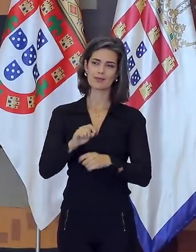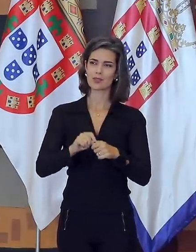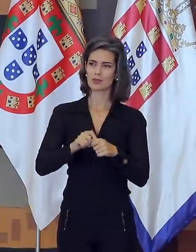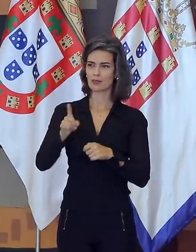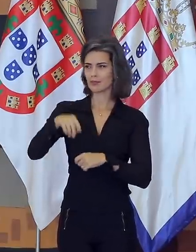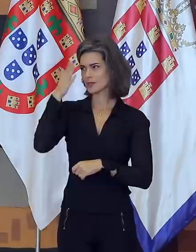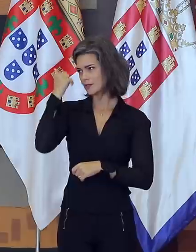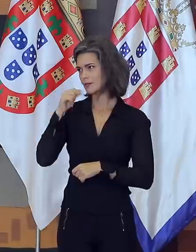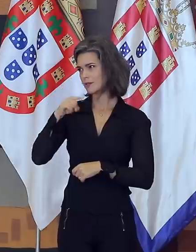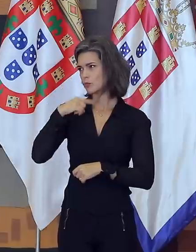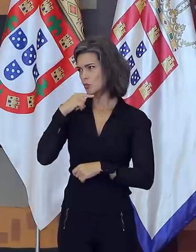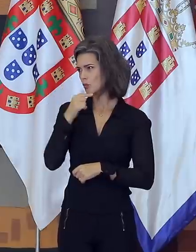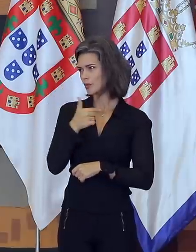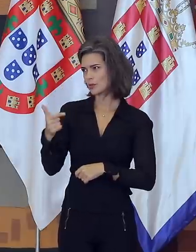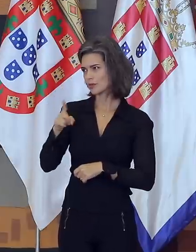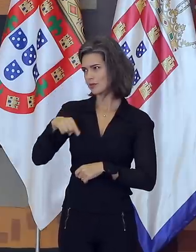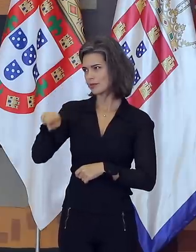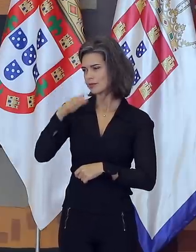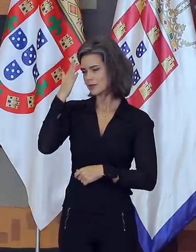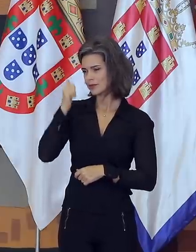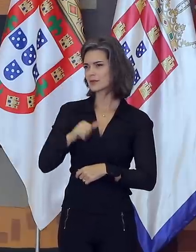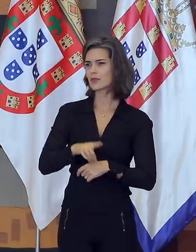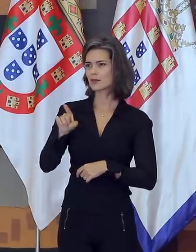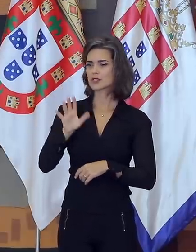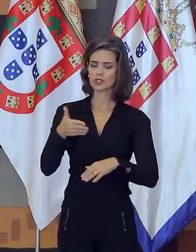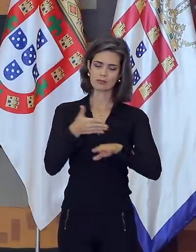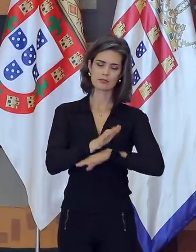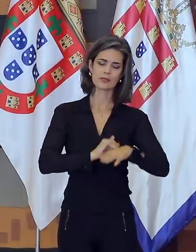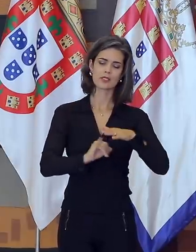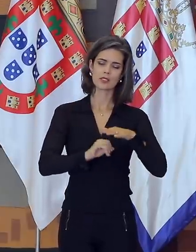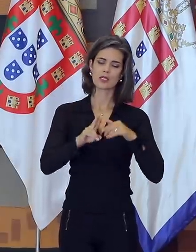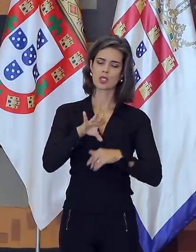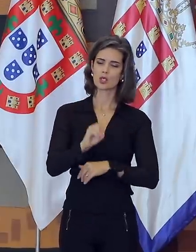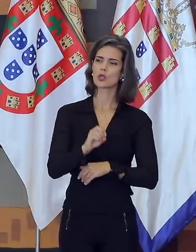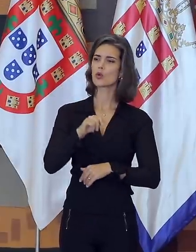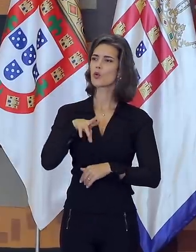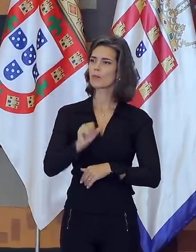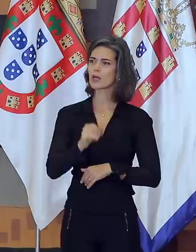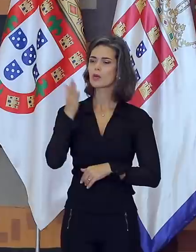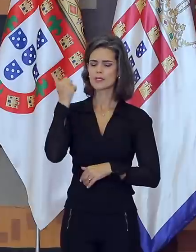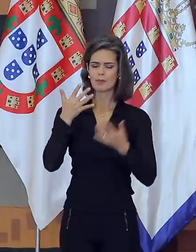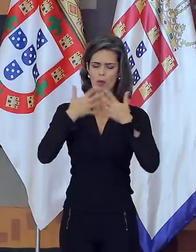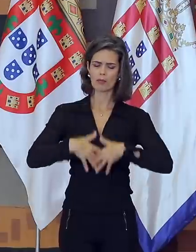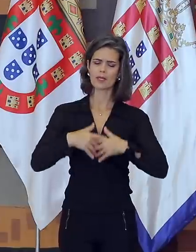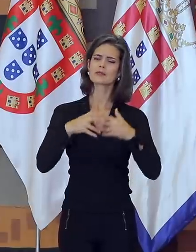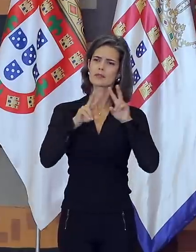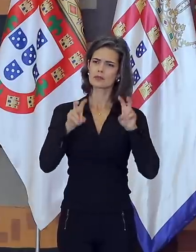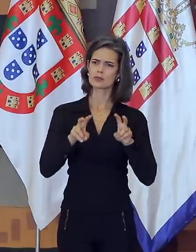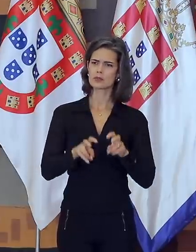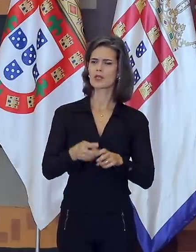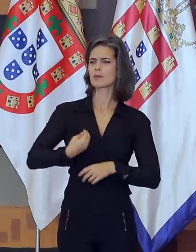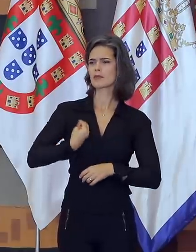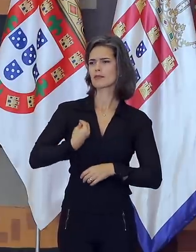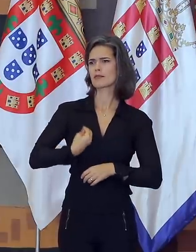sabem disso, eu não tenho dúvida. Já conclui o Rio Branco, conhecedores da multiplicidade dos assuntos com que lida o diplomata